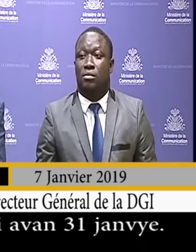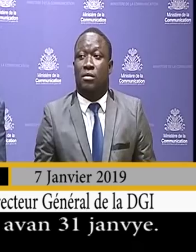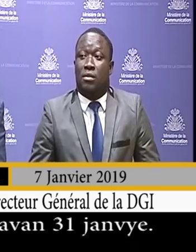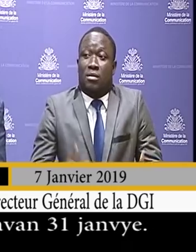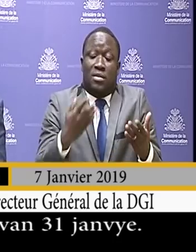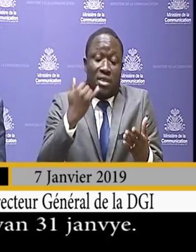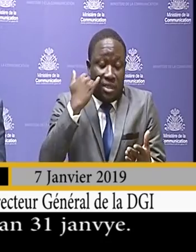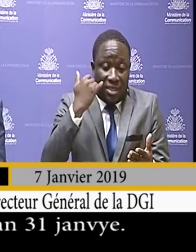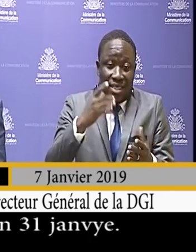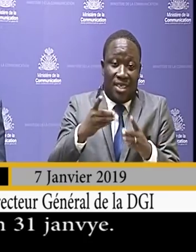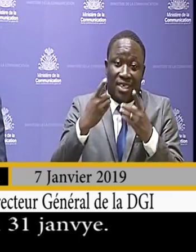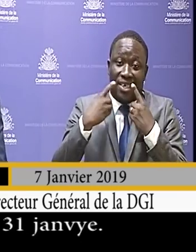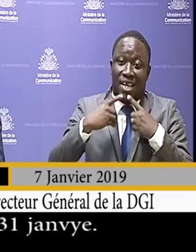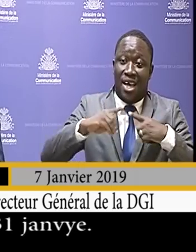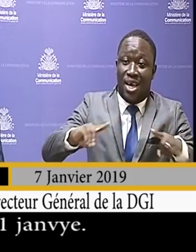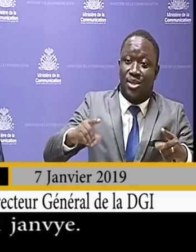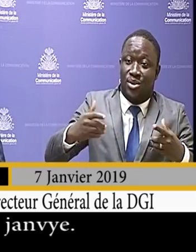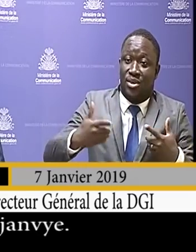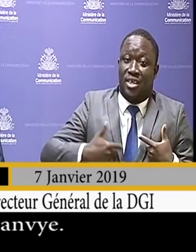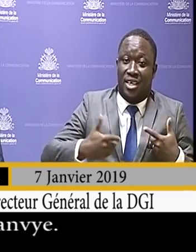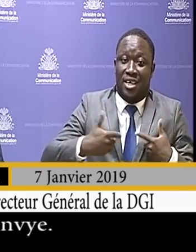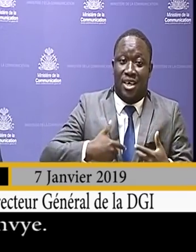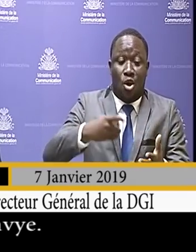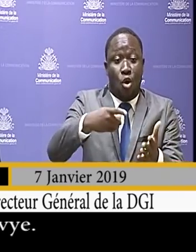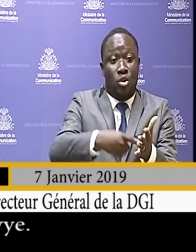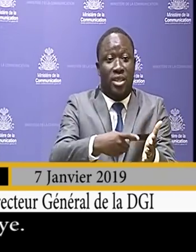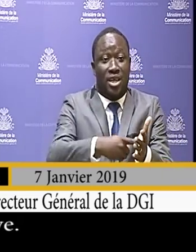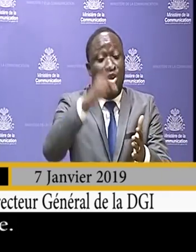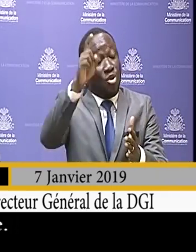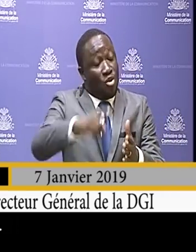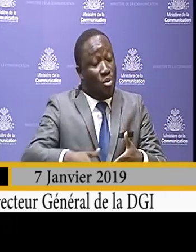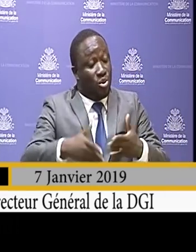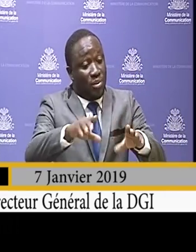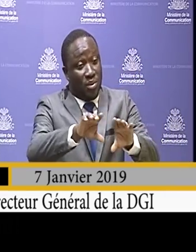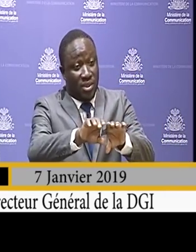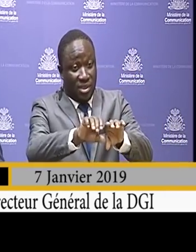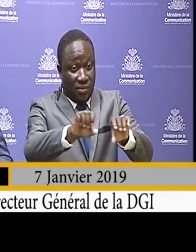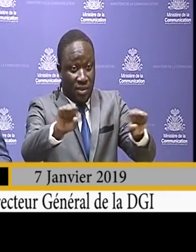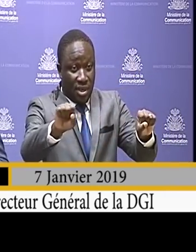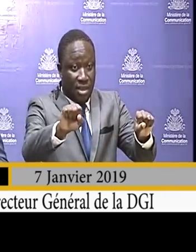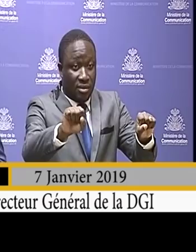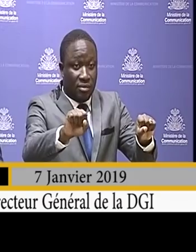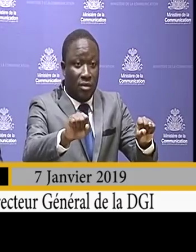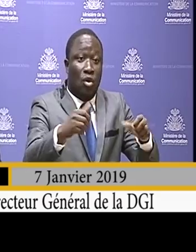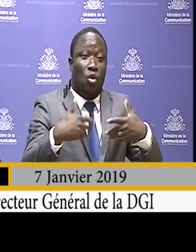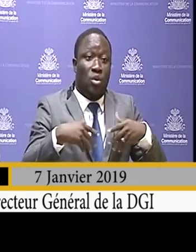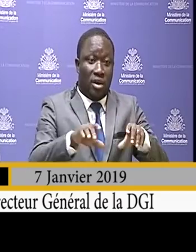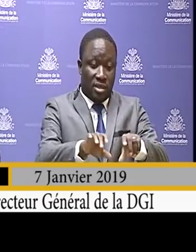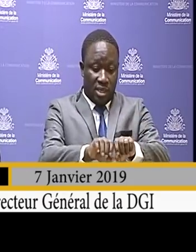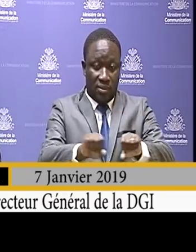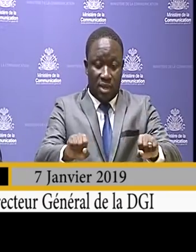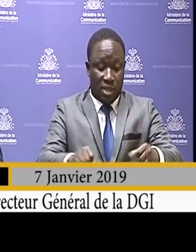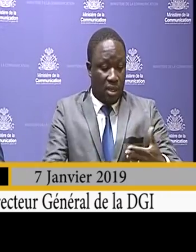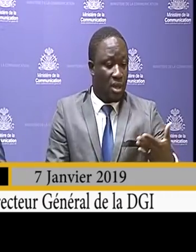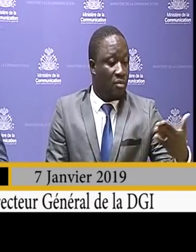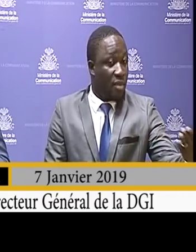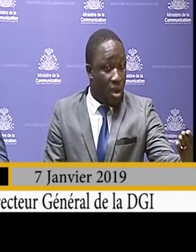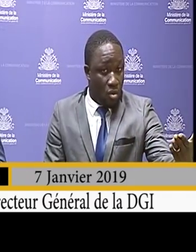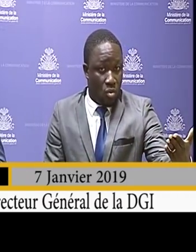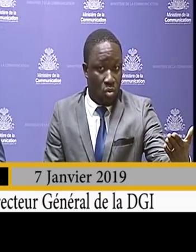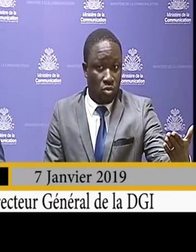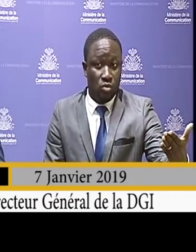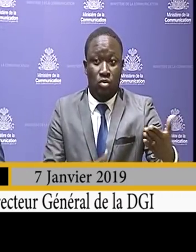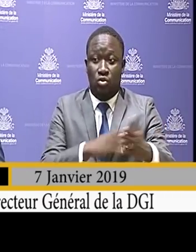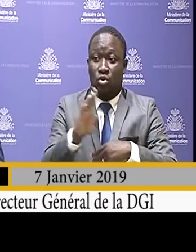ke déclarasyon nan te solde ak yon kredi d'en pos, fok ou ba yon sertifika, ou gen sertifika sa anan menon, ke ou